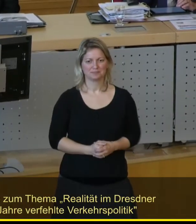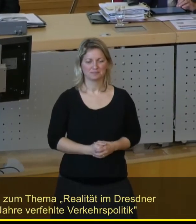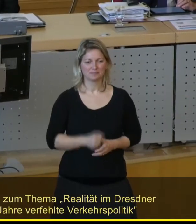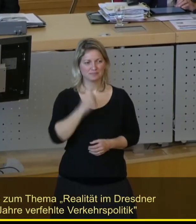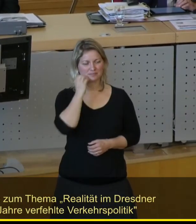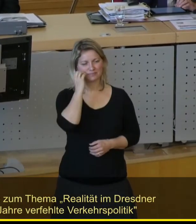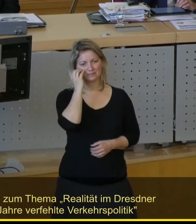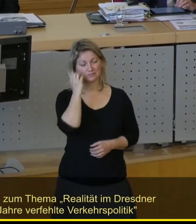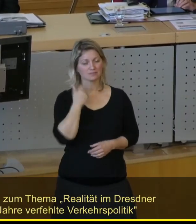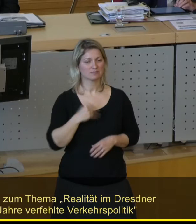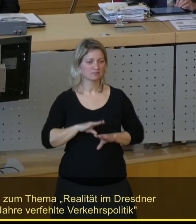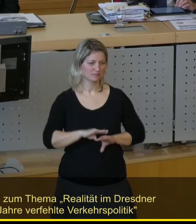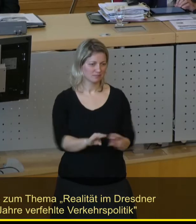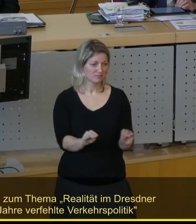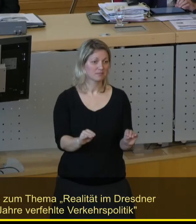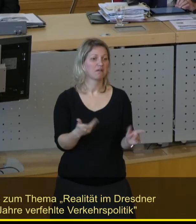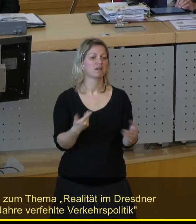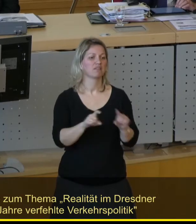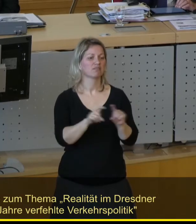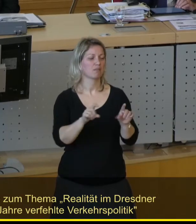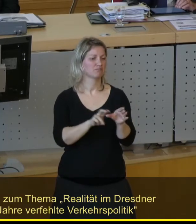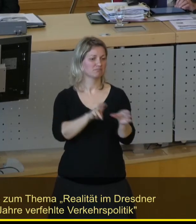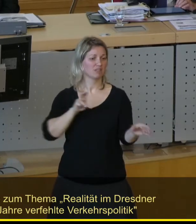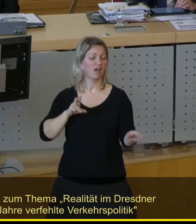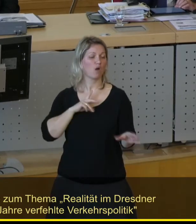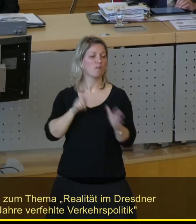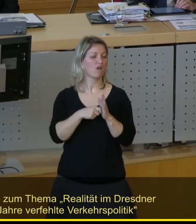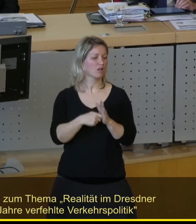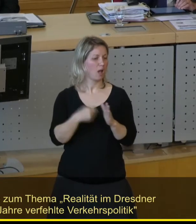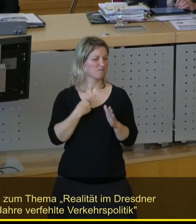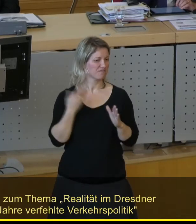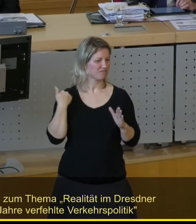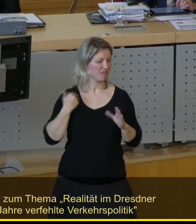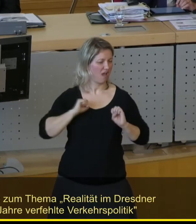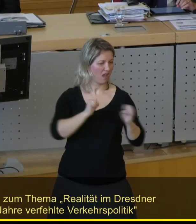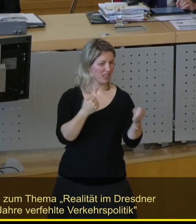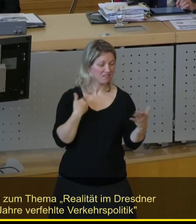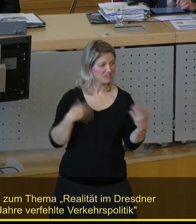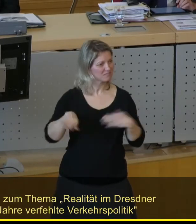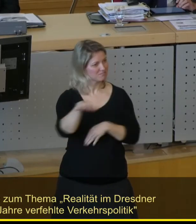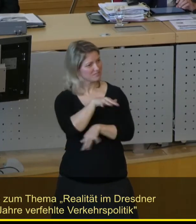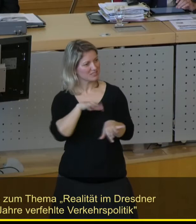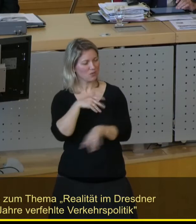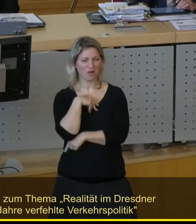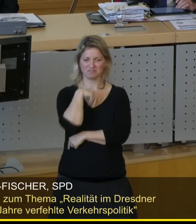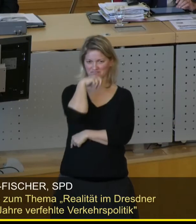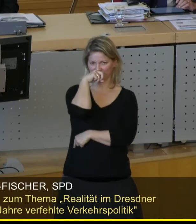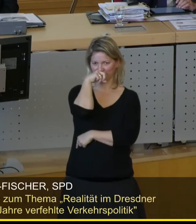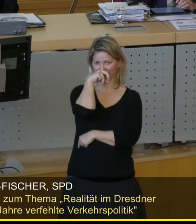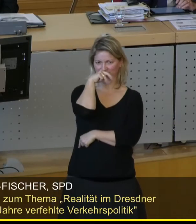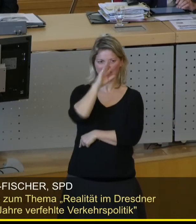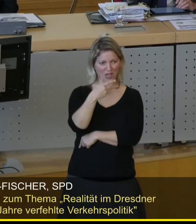als in der Frage etwas Außenstehender, weil nicht mehr im Wahlkampf aktiv, beobachte ich das Treiben mit großer Freude und das wird ja auch ein bisschen